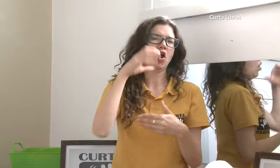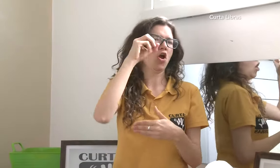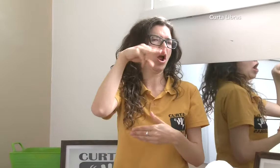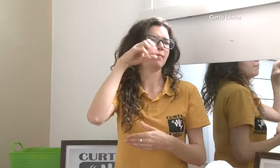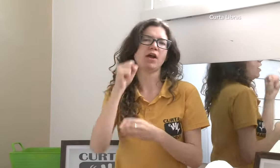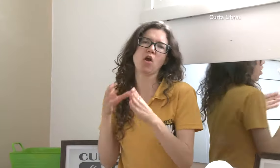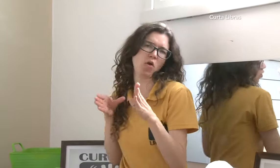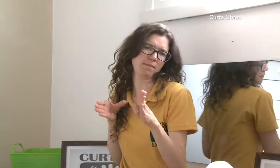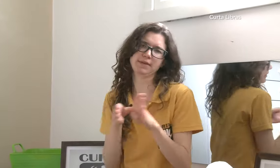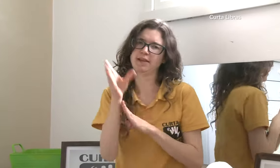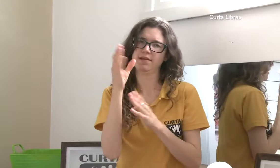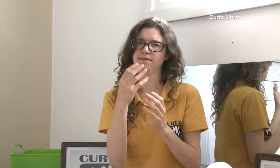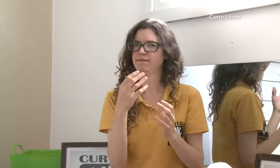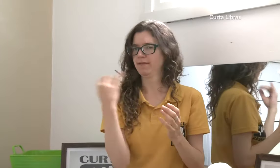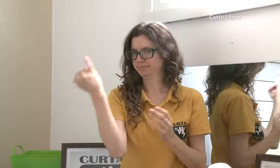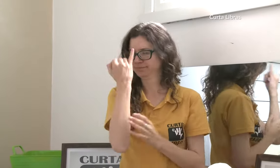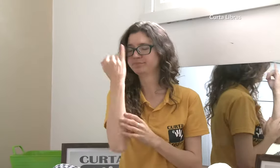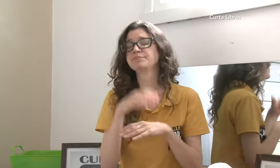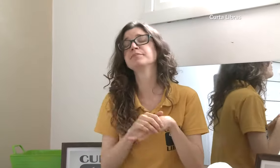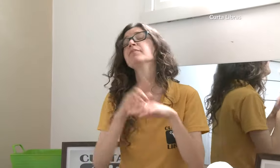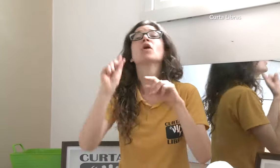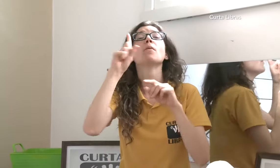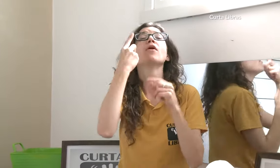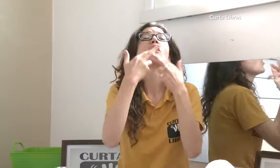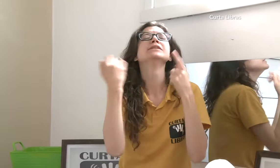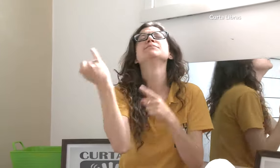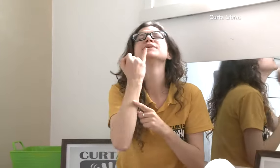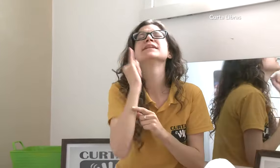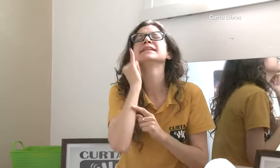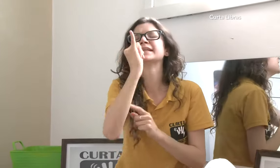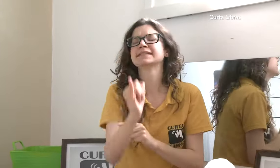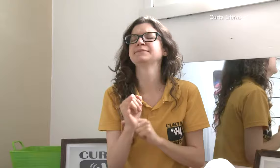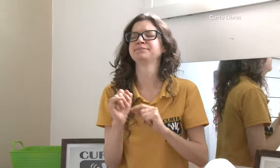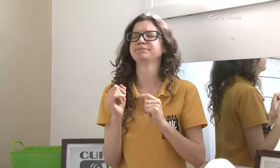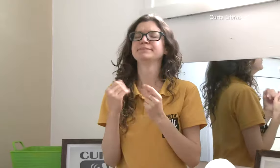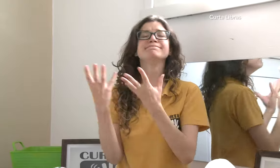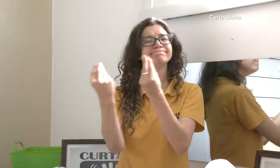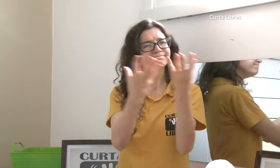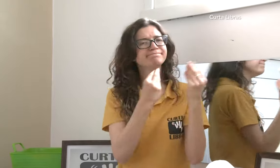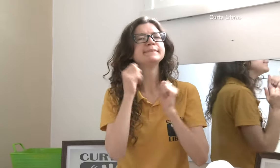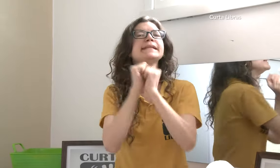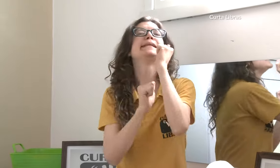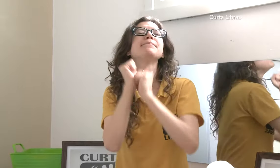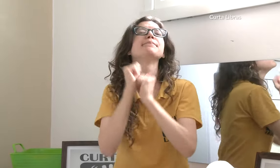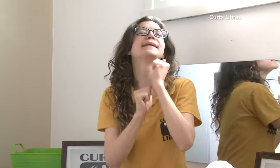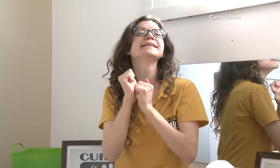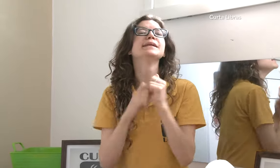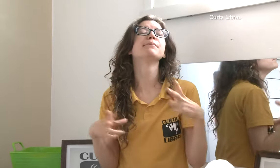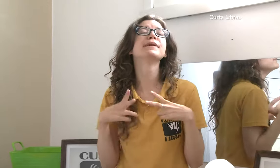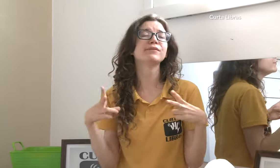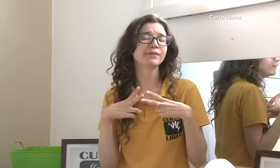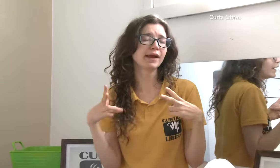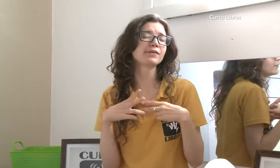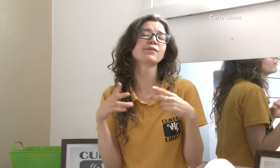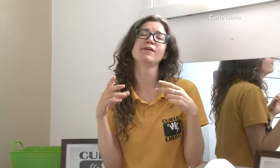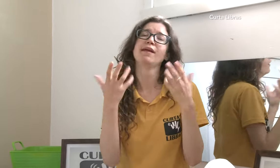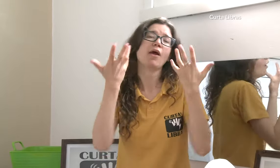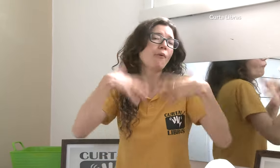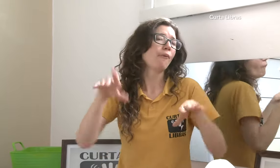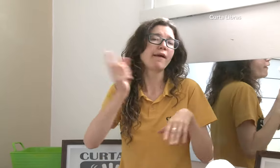é a indicação da OMS. É interessante ressaltar também que empresas privadas não aceitam a